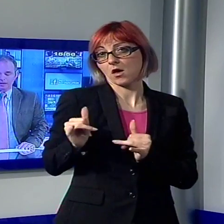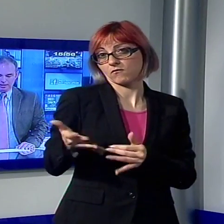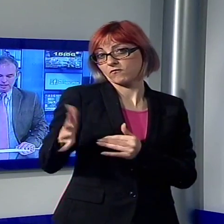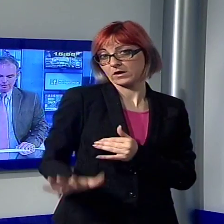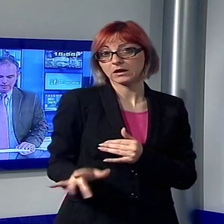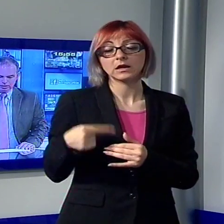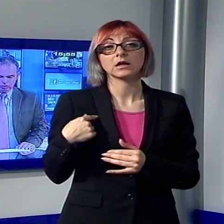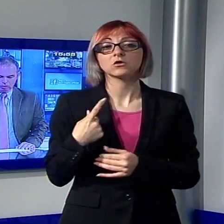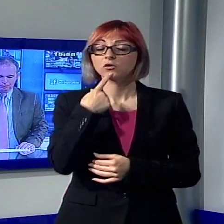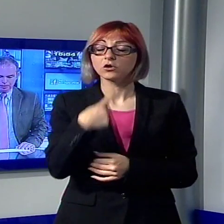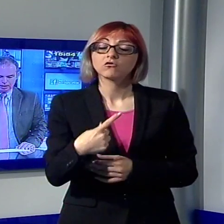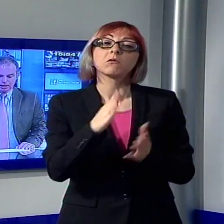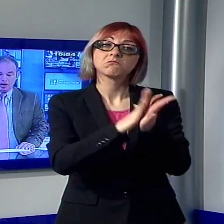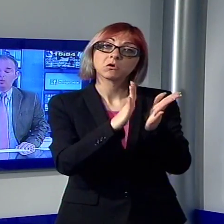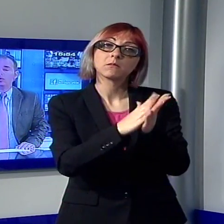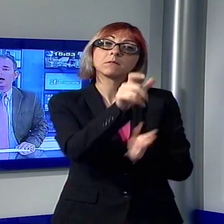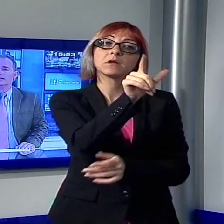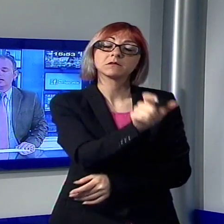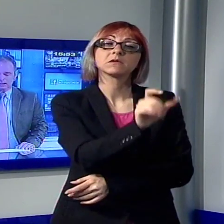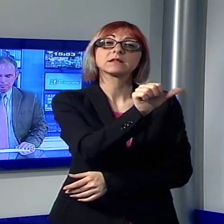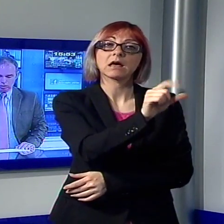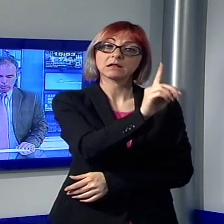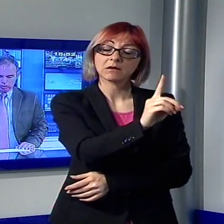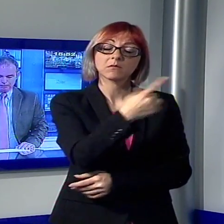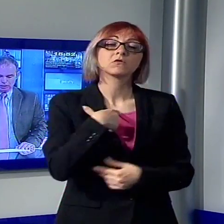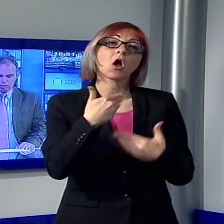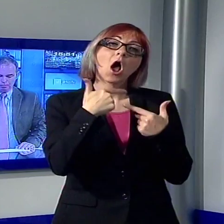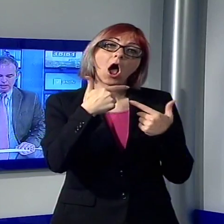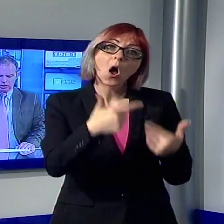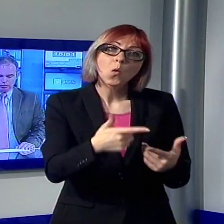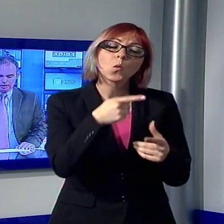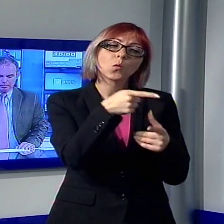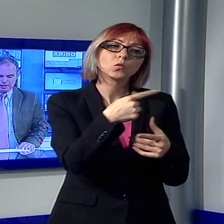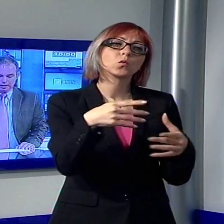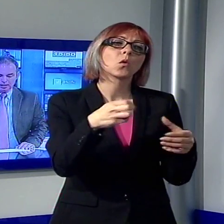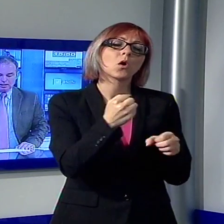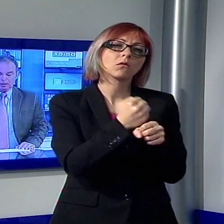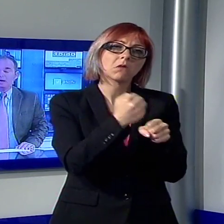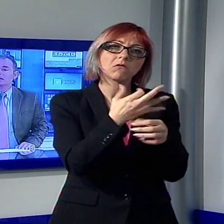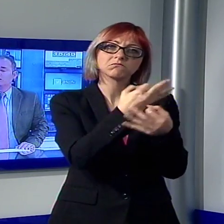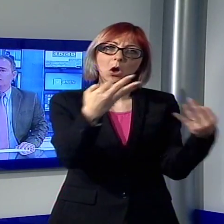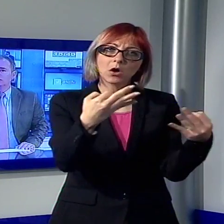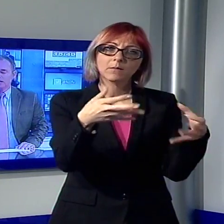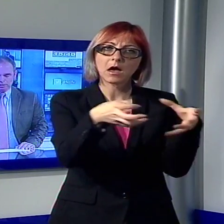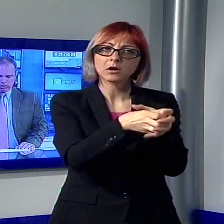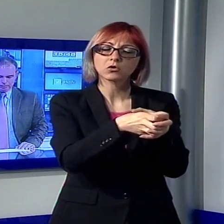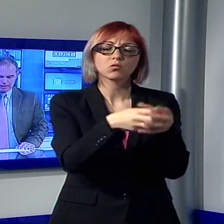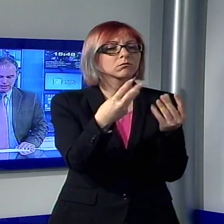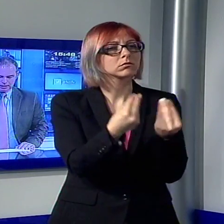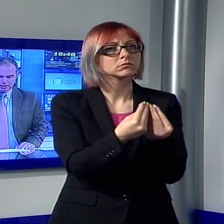a chi ha vinto e augura a Sara D'Ambrosio e alla sua compagine di fare bene. Da parte nostra, dice Marchetti,